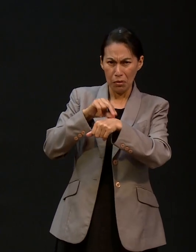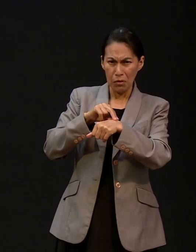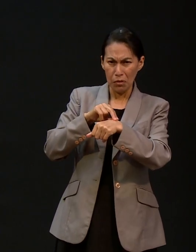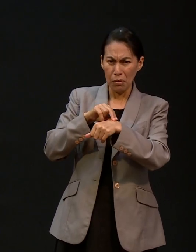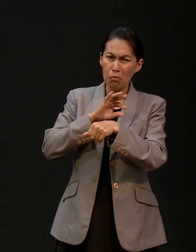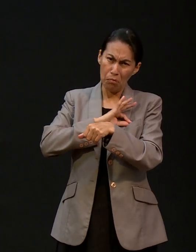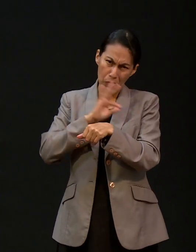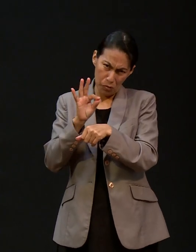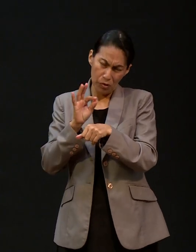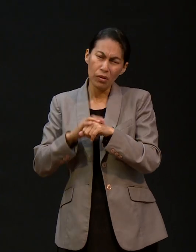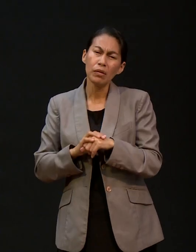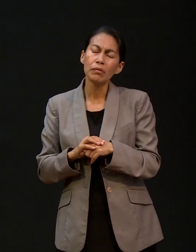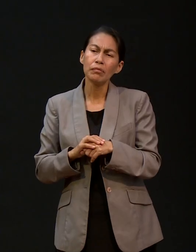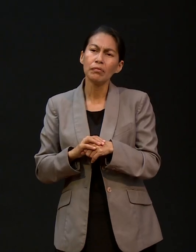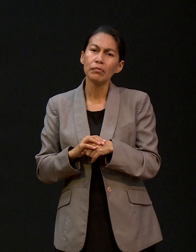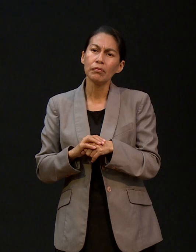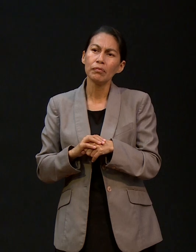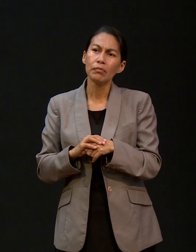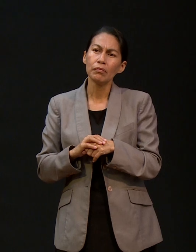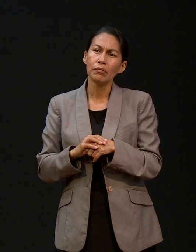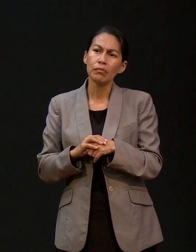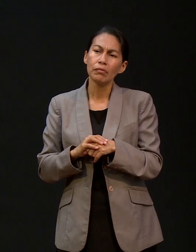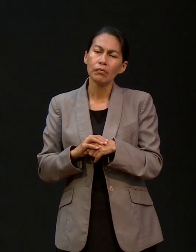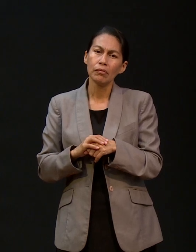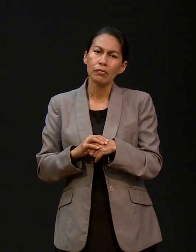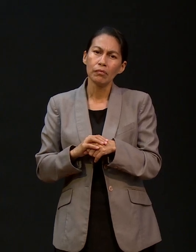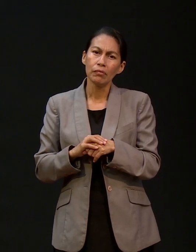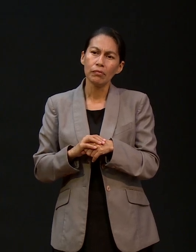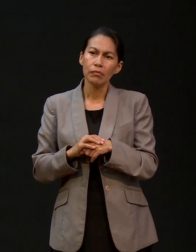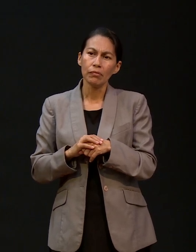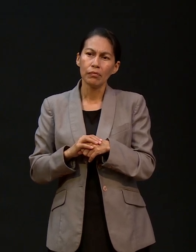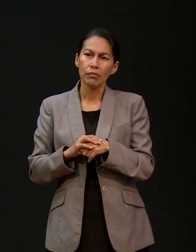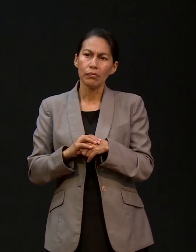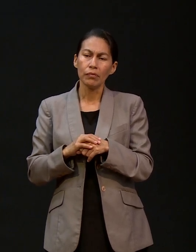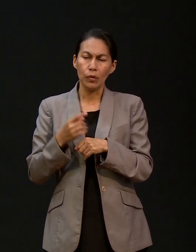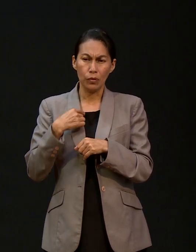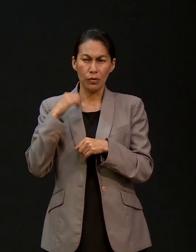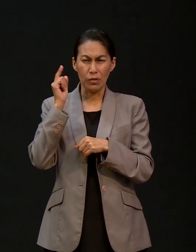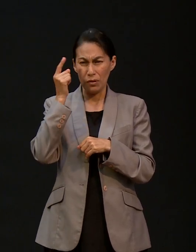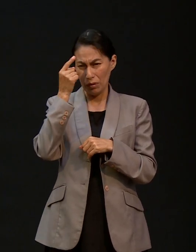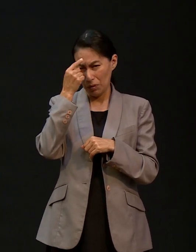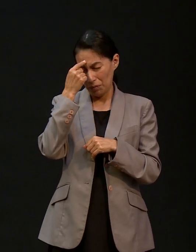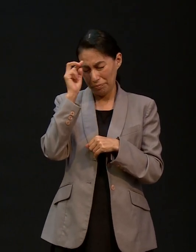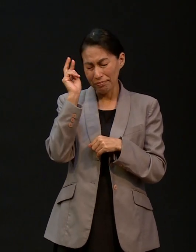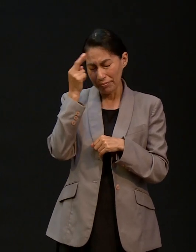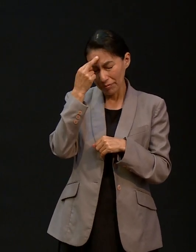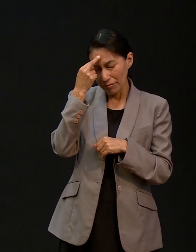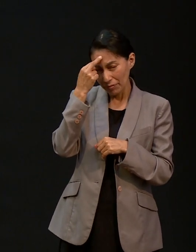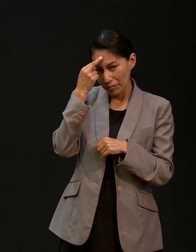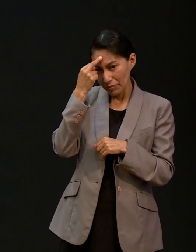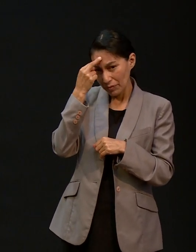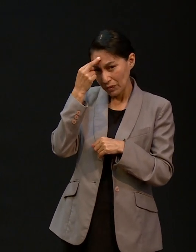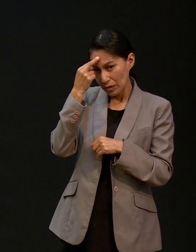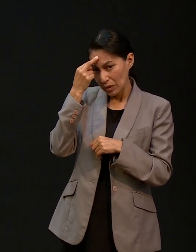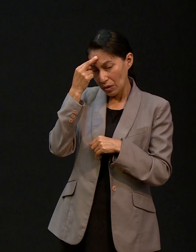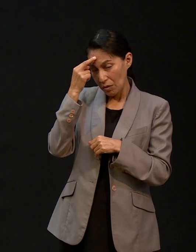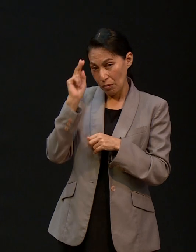medicina, por ejemplo. Era otra posibilidad en el área de la medicina. Y yo recuerdo también cuando